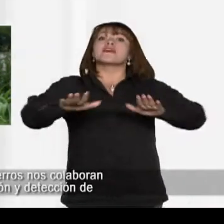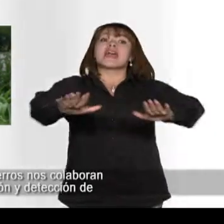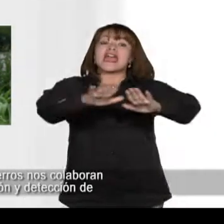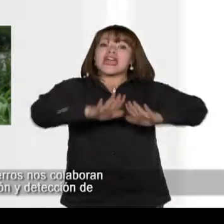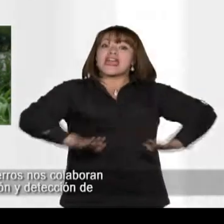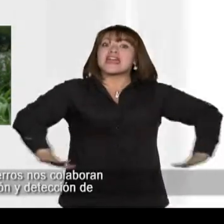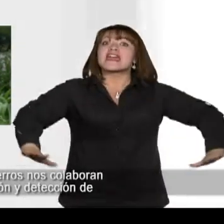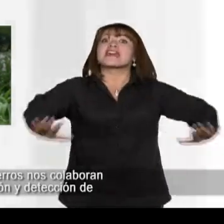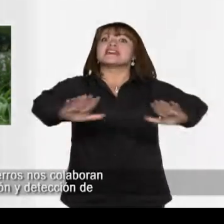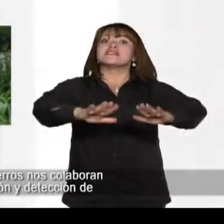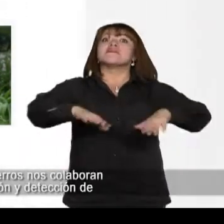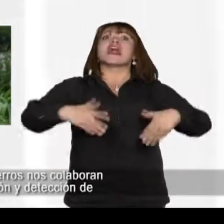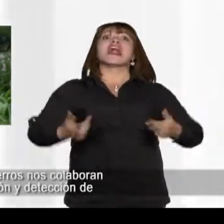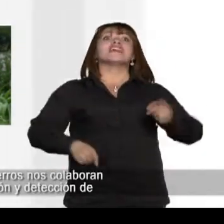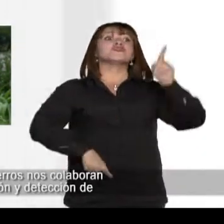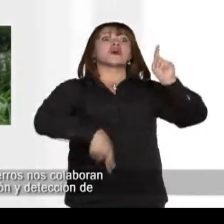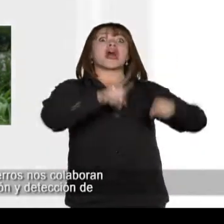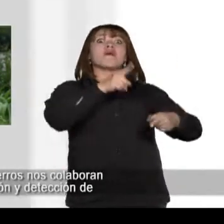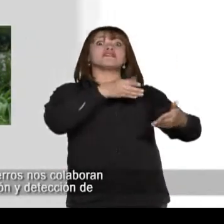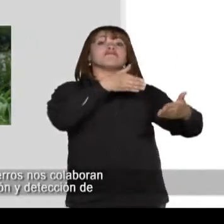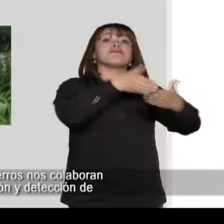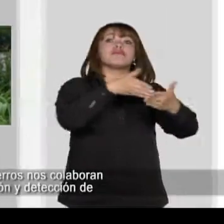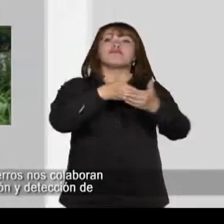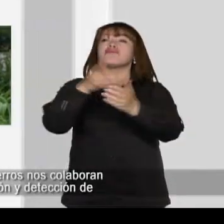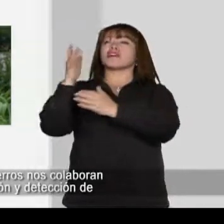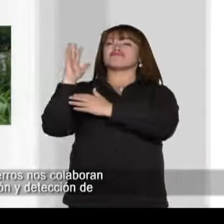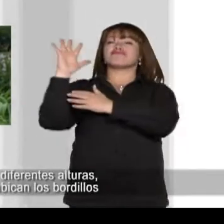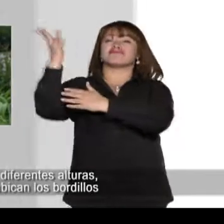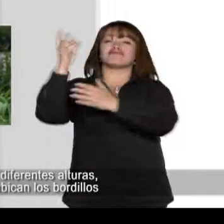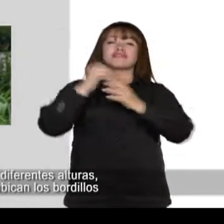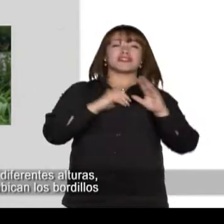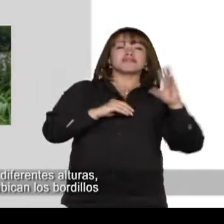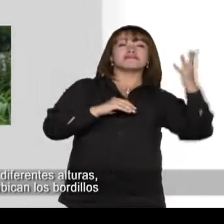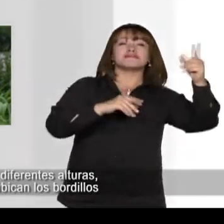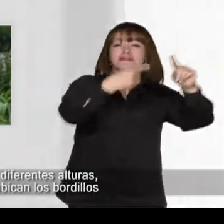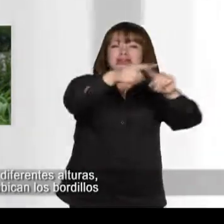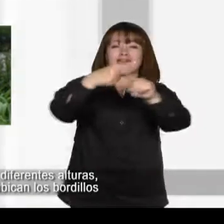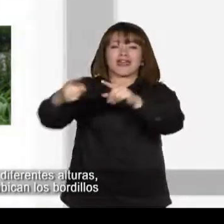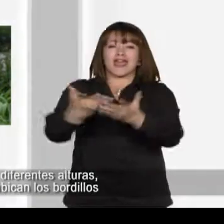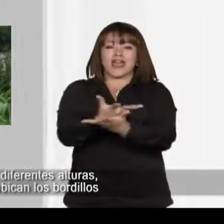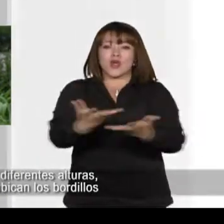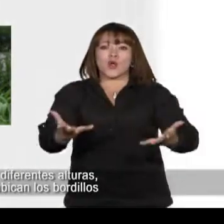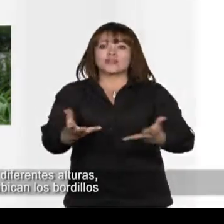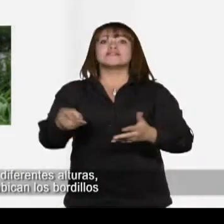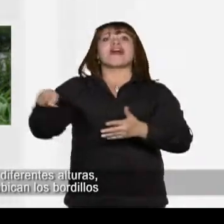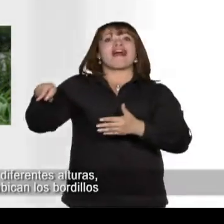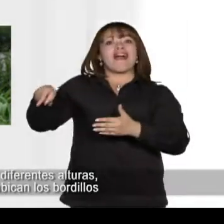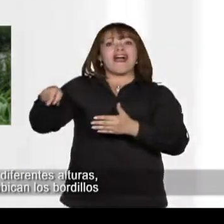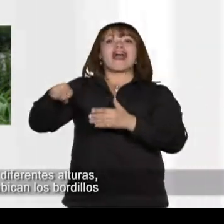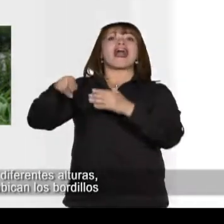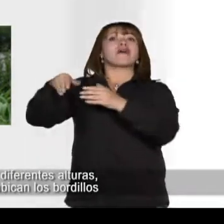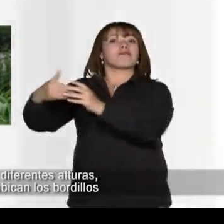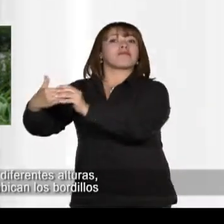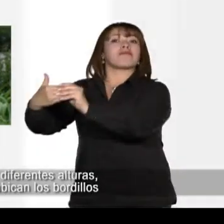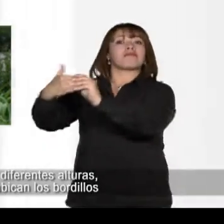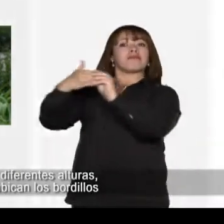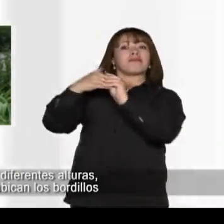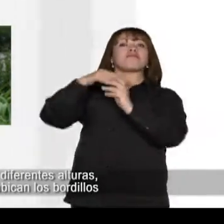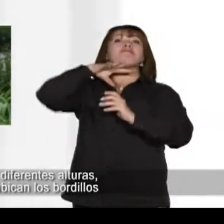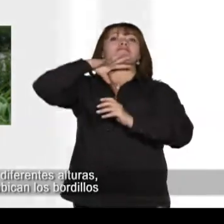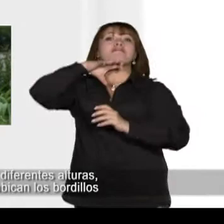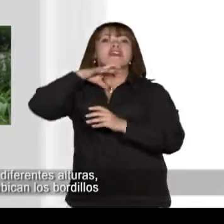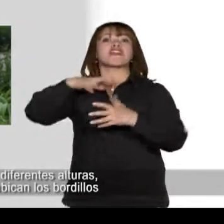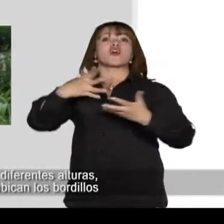colaboran en la ubicación y detección de elementos a las diferentes alturas. ¿A qué me